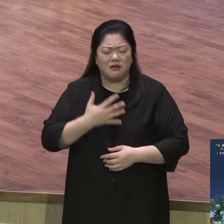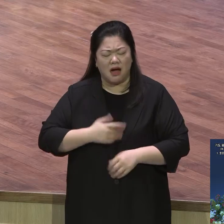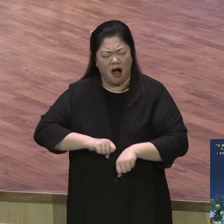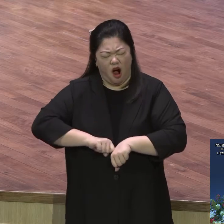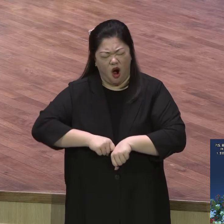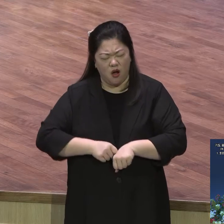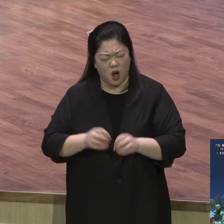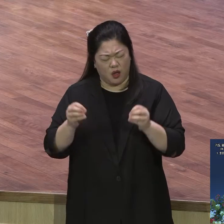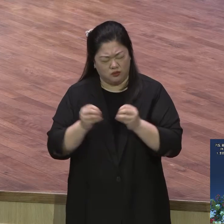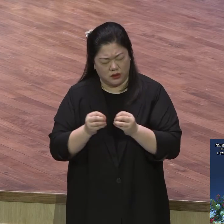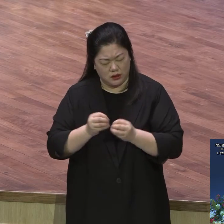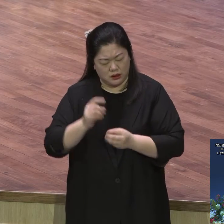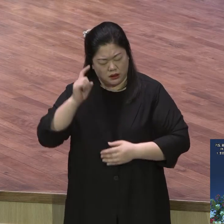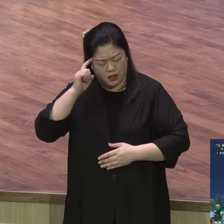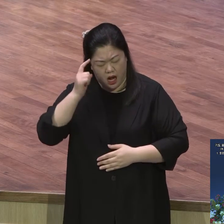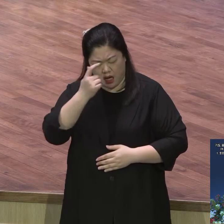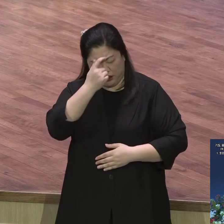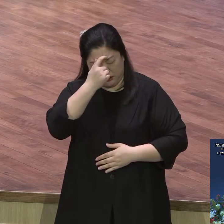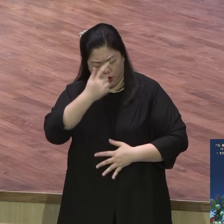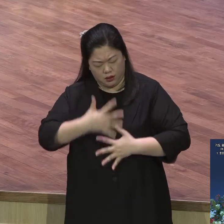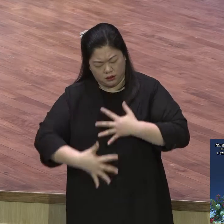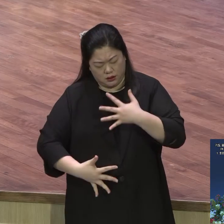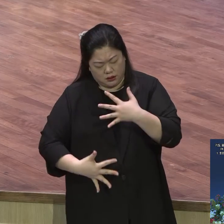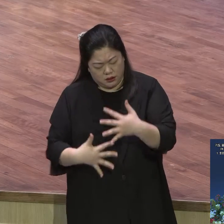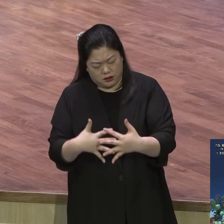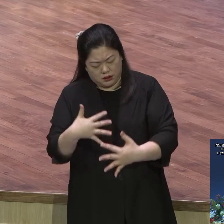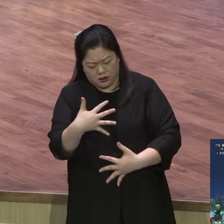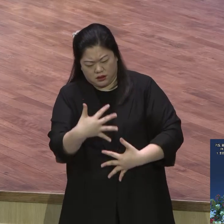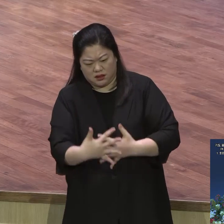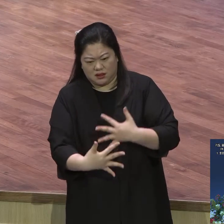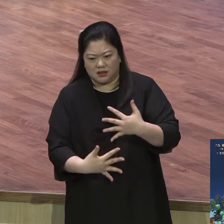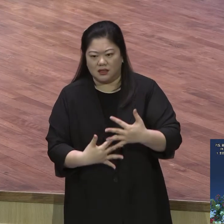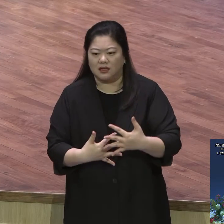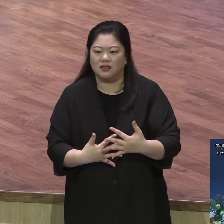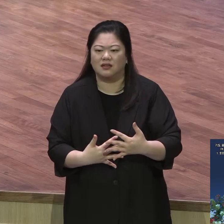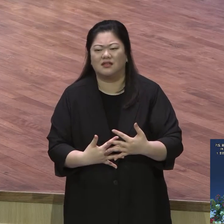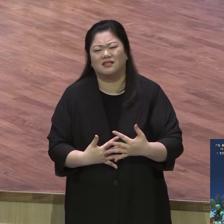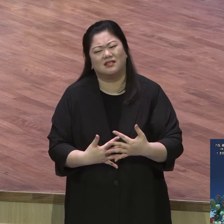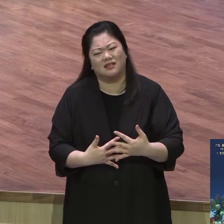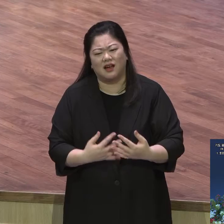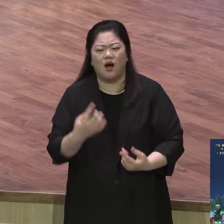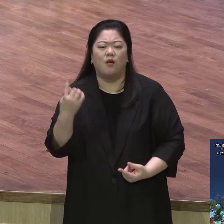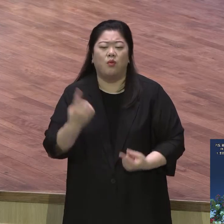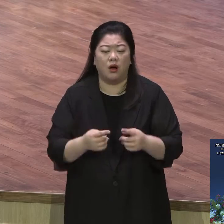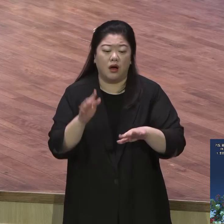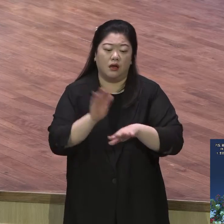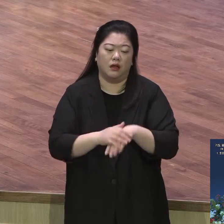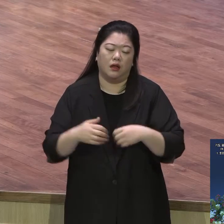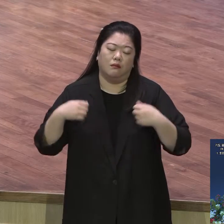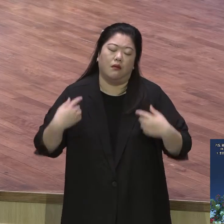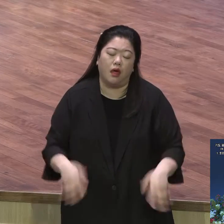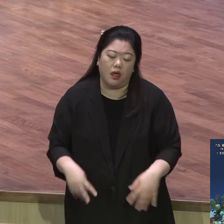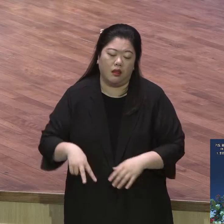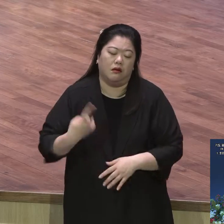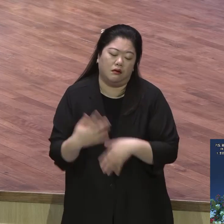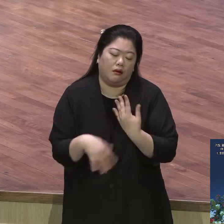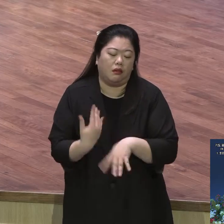어떤 때는 정식 기도하자면 기도를 하는데 피곤한 몸이 피곤하고 막 졸음이 오는데 기도하고 자야 될 거 아니에요.